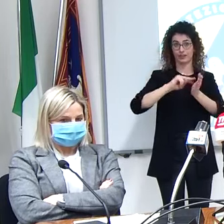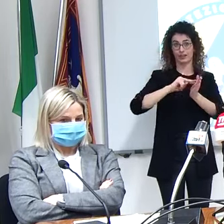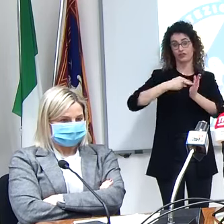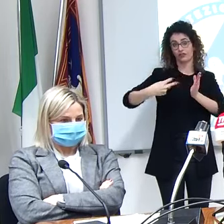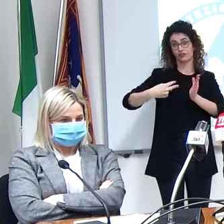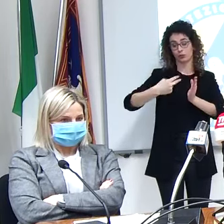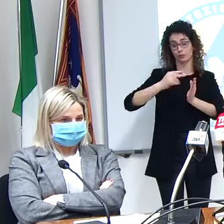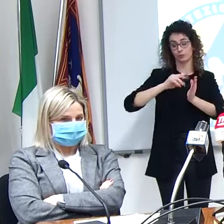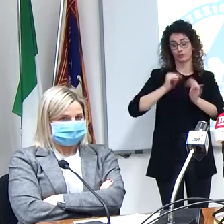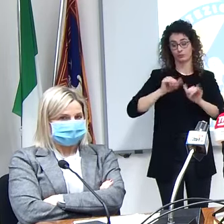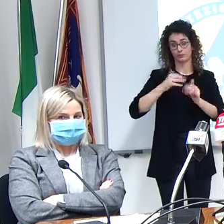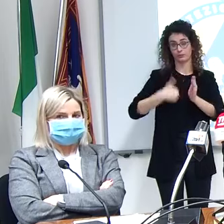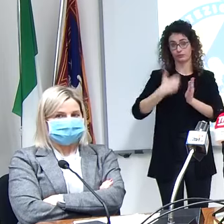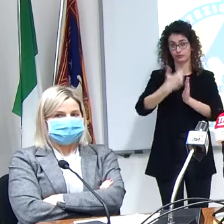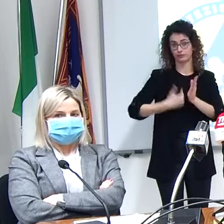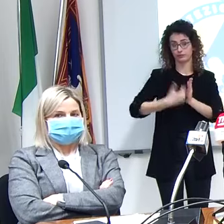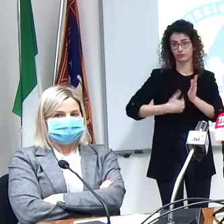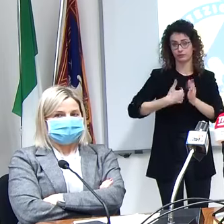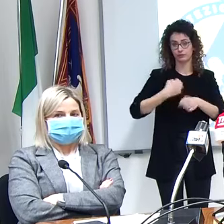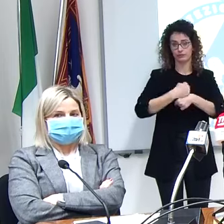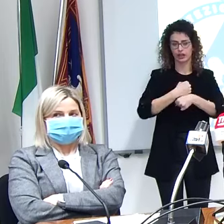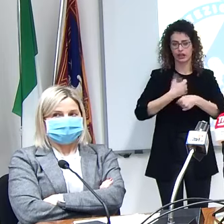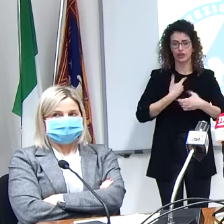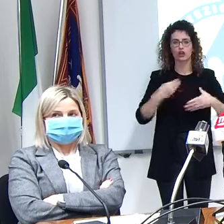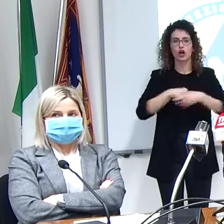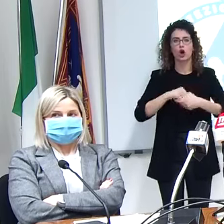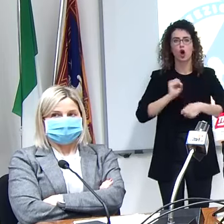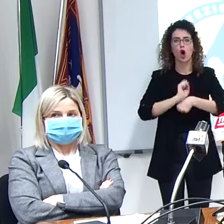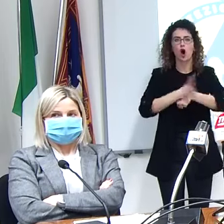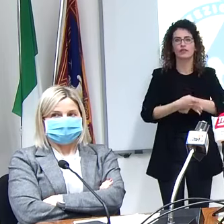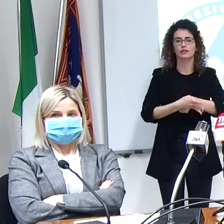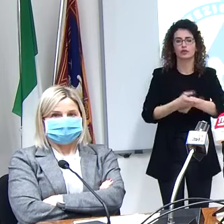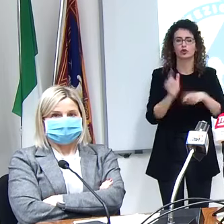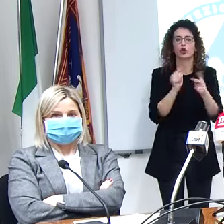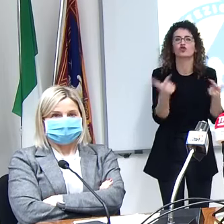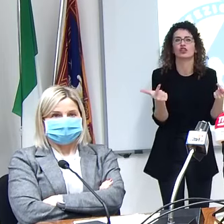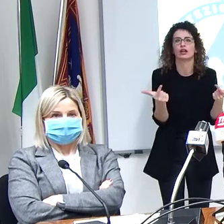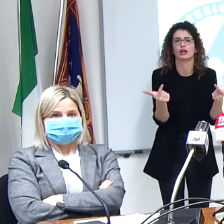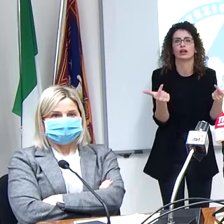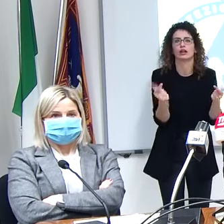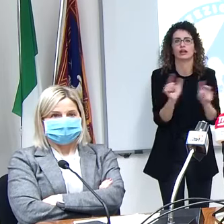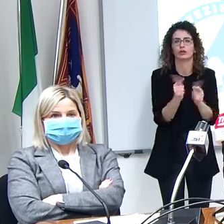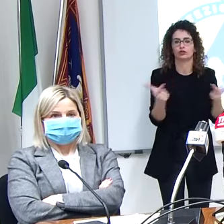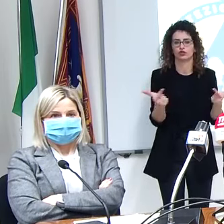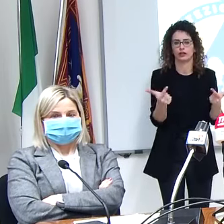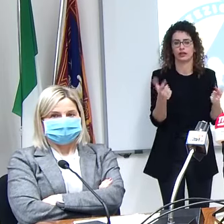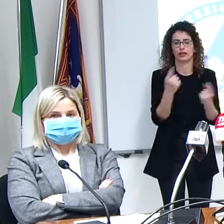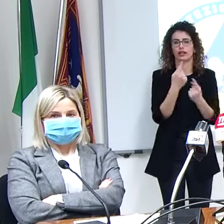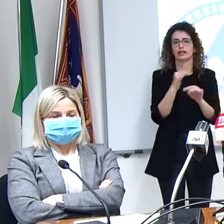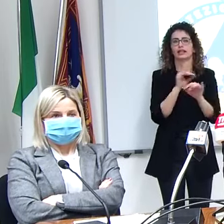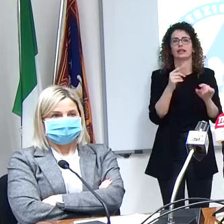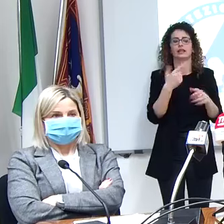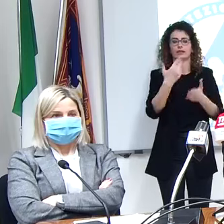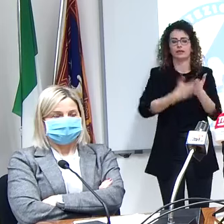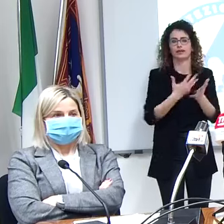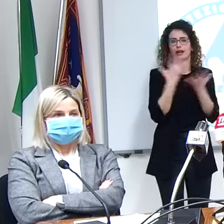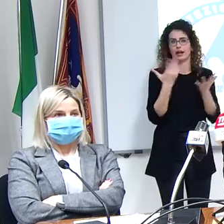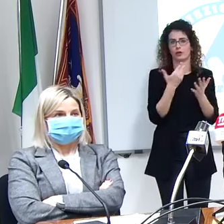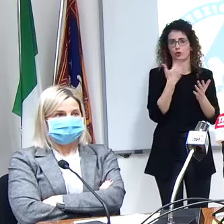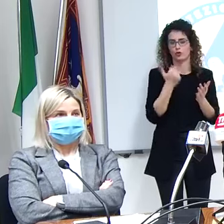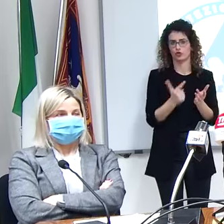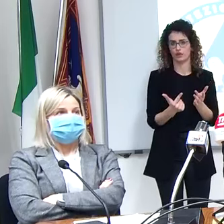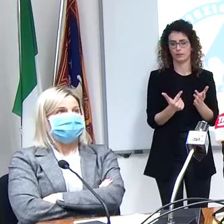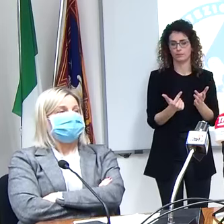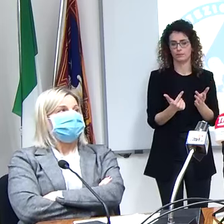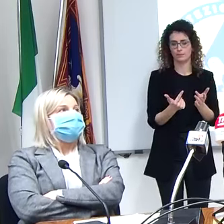non ce l'ha l'indicazione del covid non ce l'ha non c'è nessuno ha detto che si deve usare per il covid ma da noi